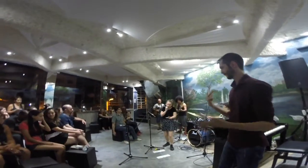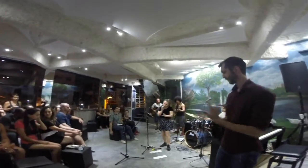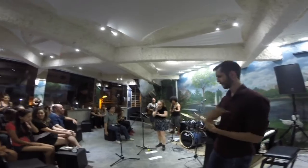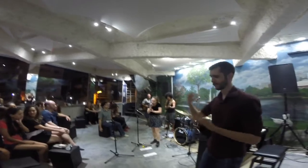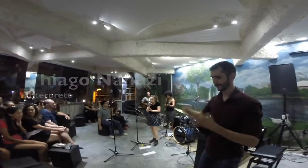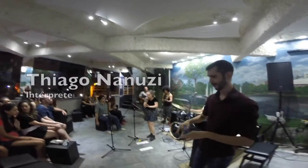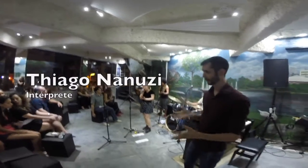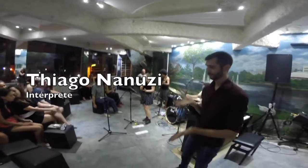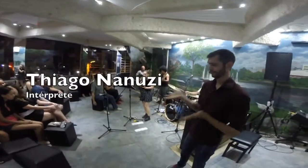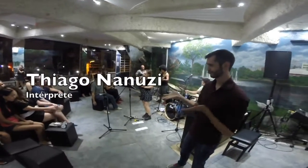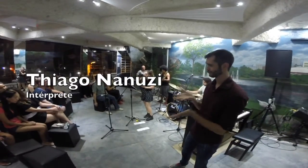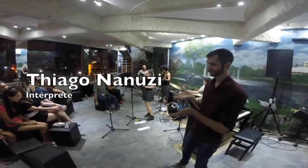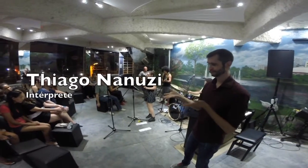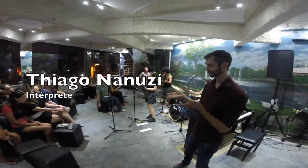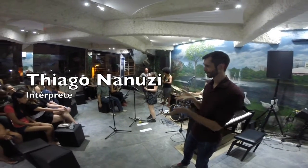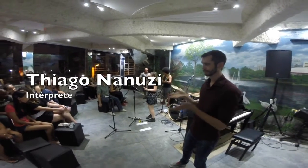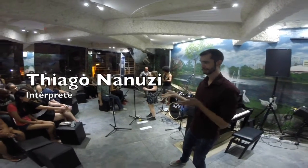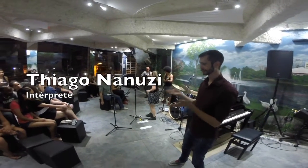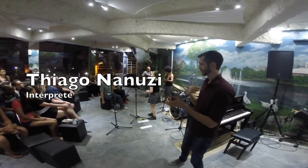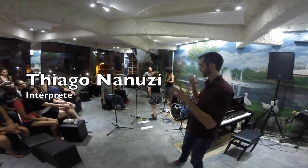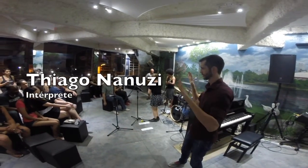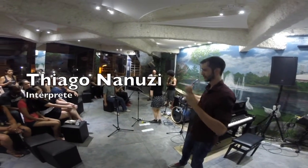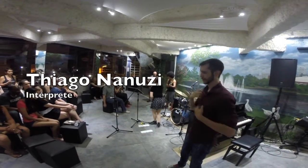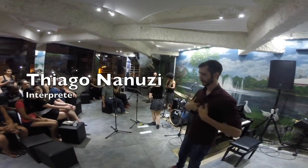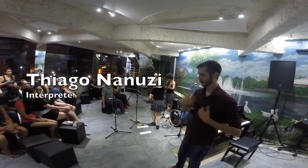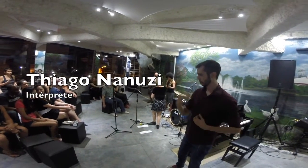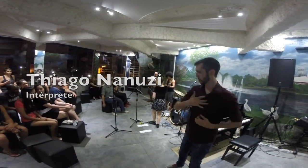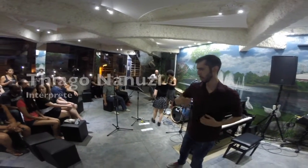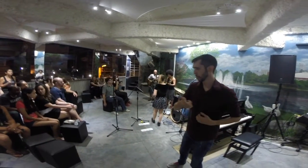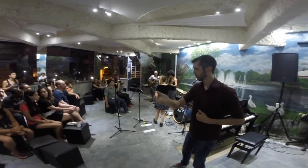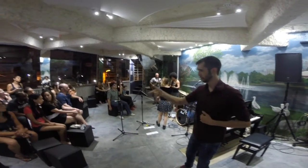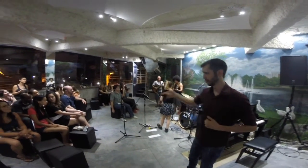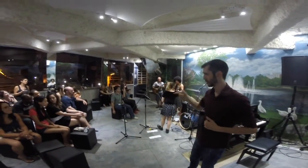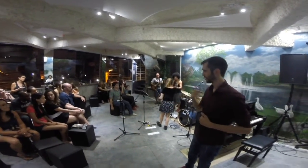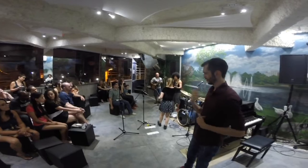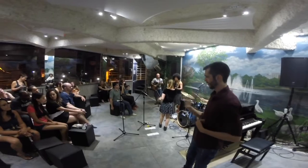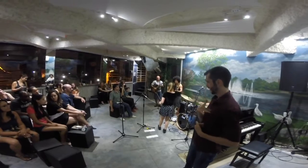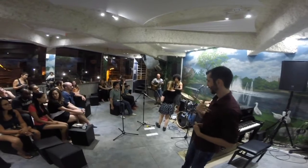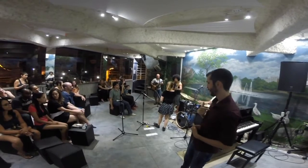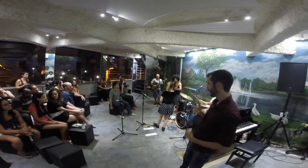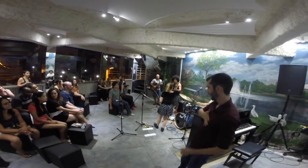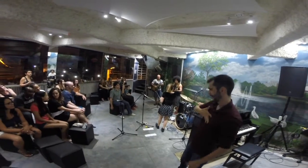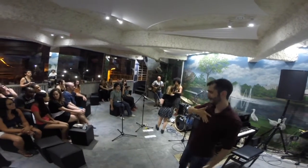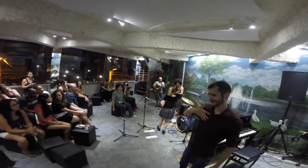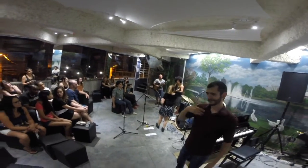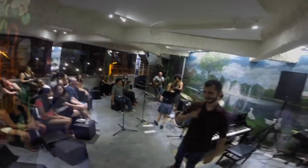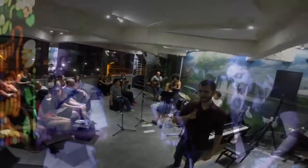right Don't mean I had a love tonight I kissed a girl, it's a light to you I light to you